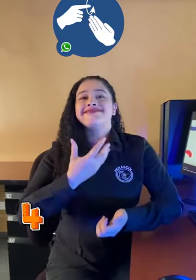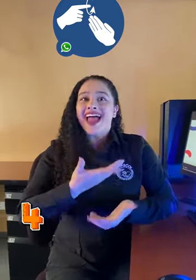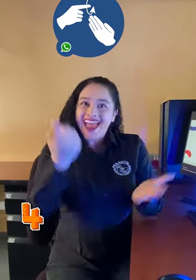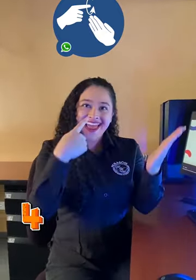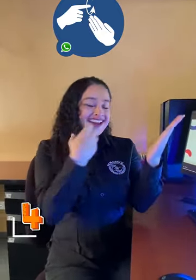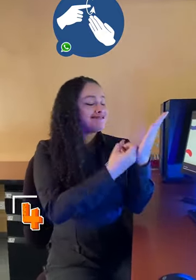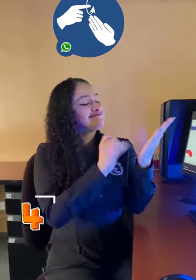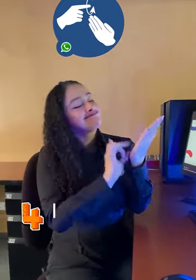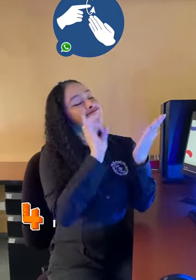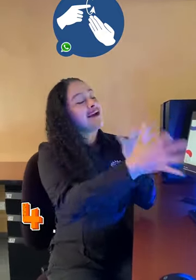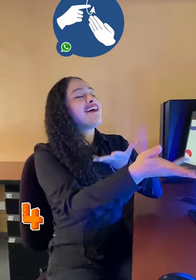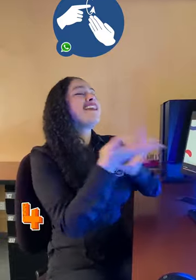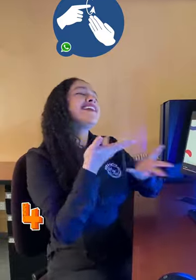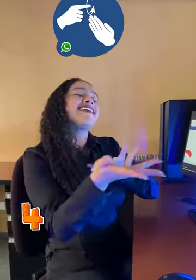ejercer a través de este servicio.